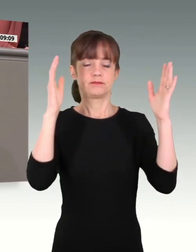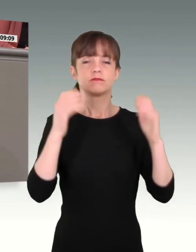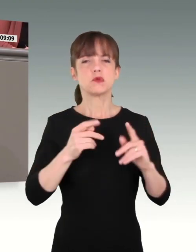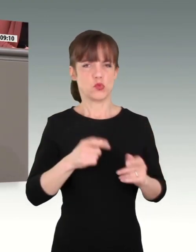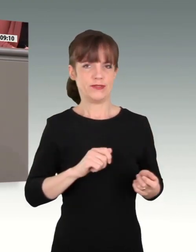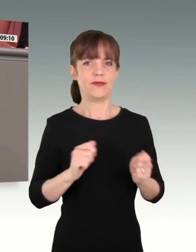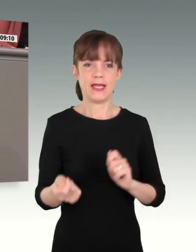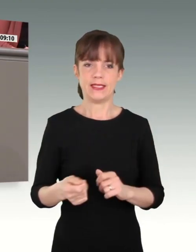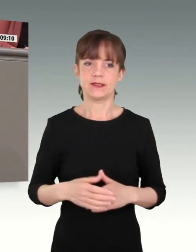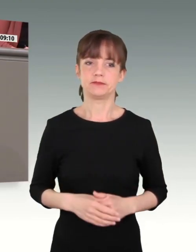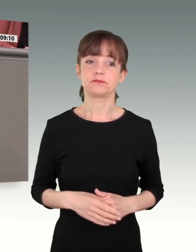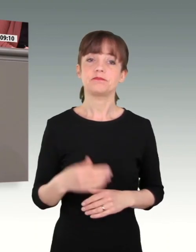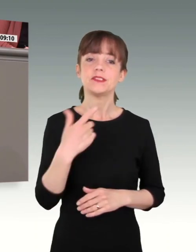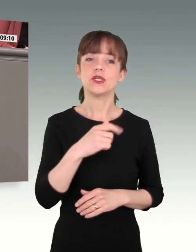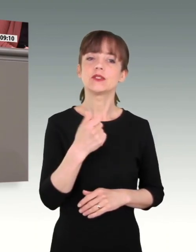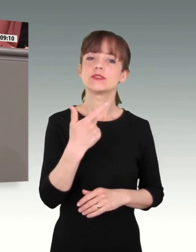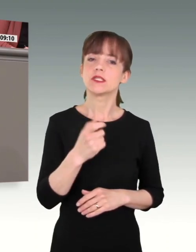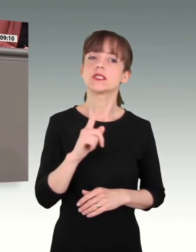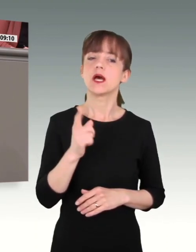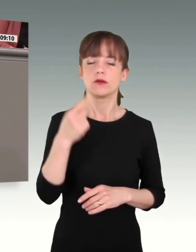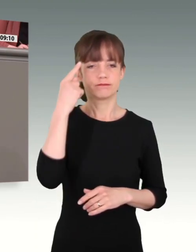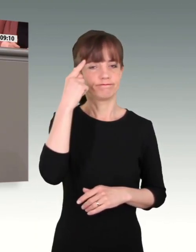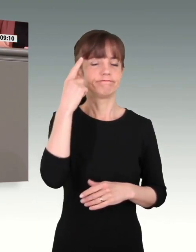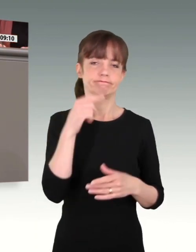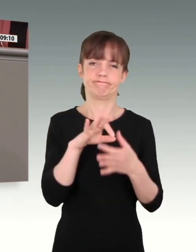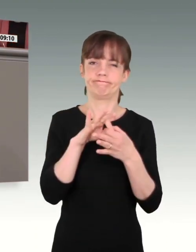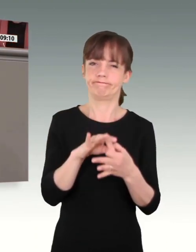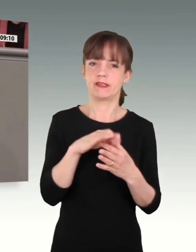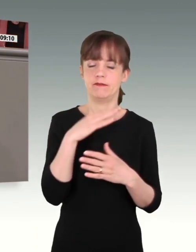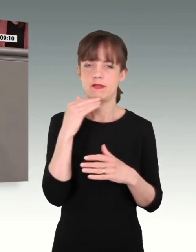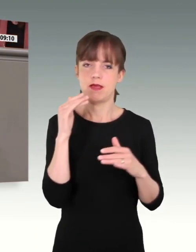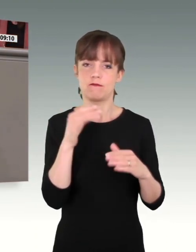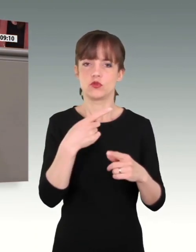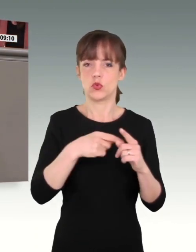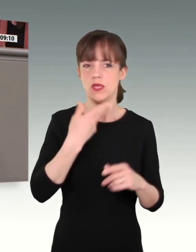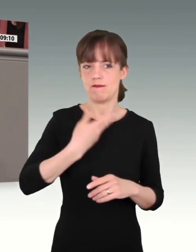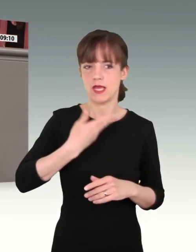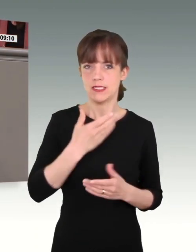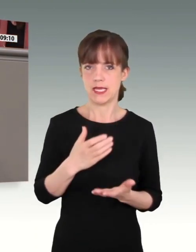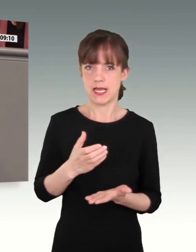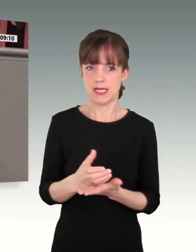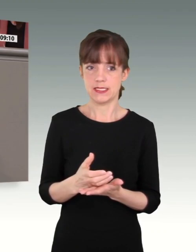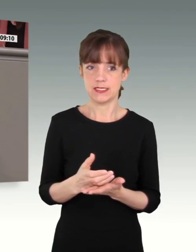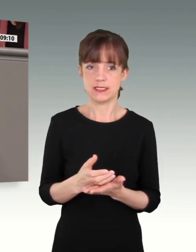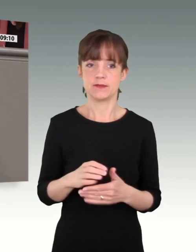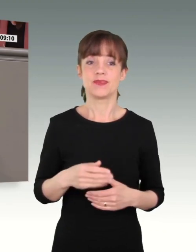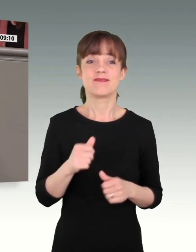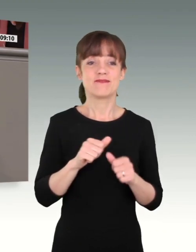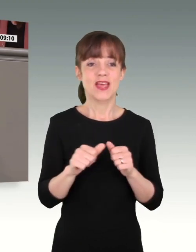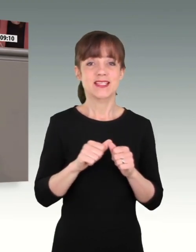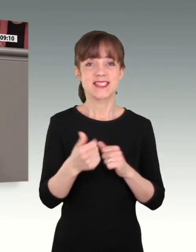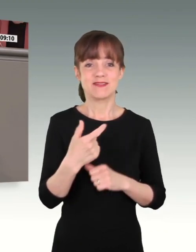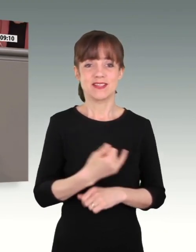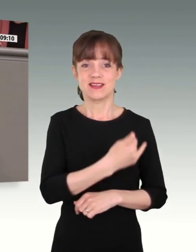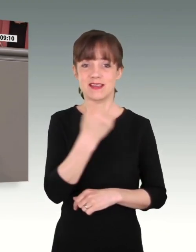93.000 Soldatinnen und Soldaten waren dort im Einsatz. 59 haben ihr Leben verloren. Viele sind verwundet an Körper und